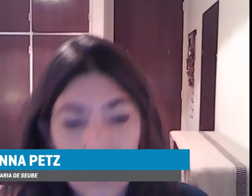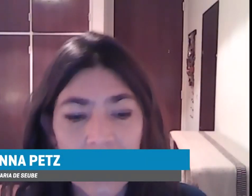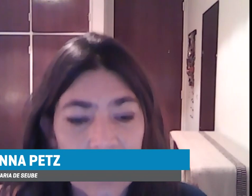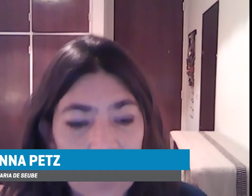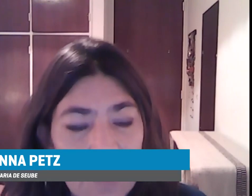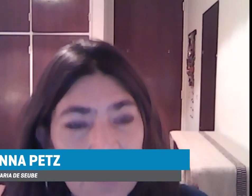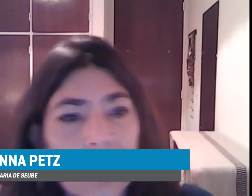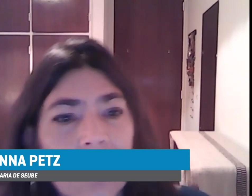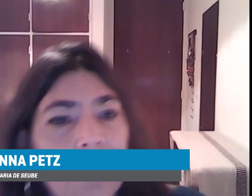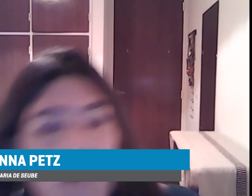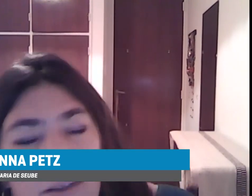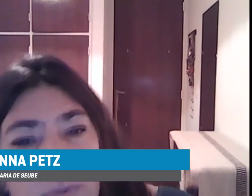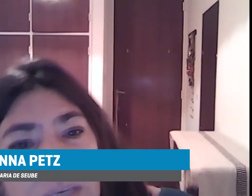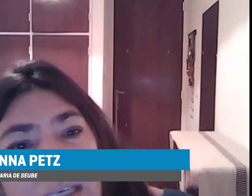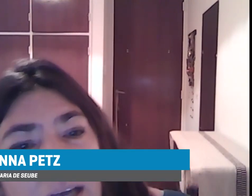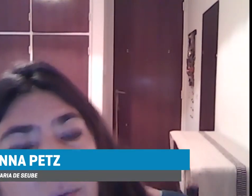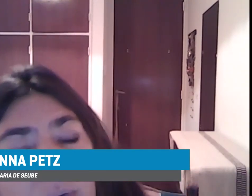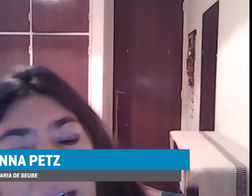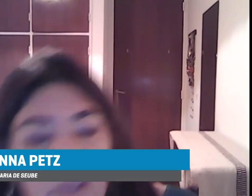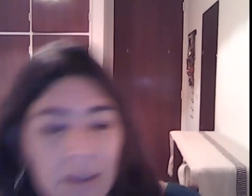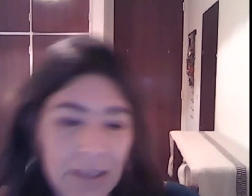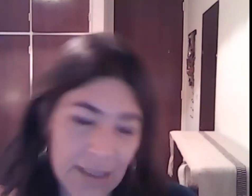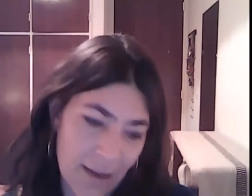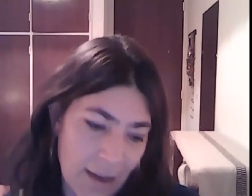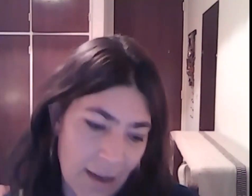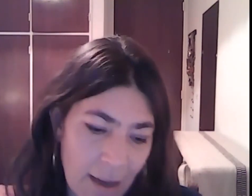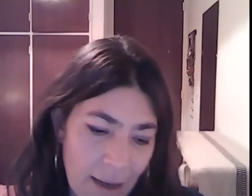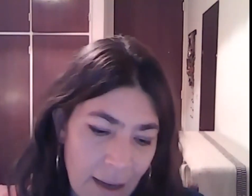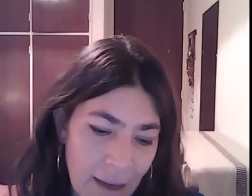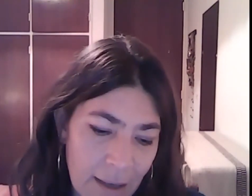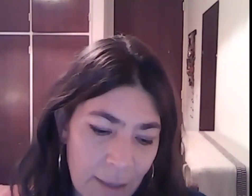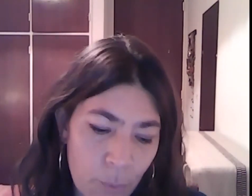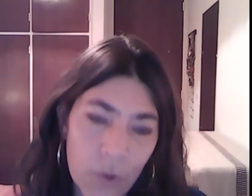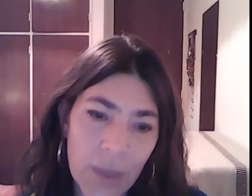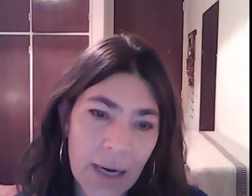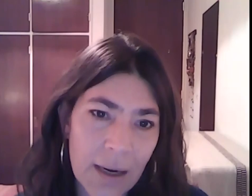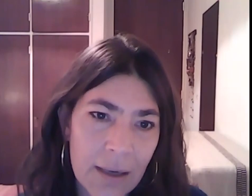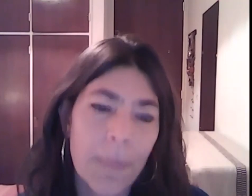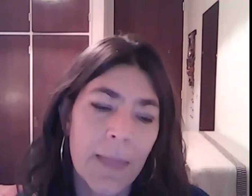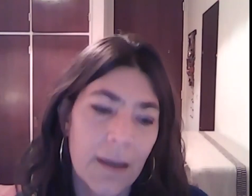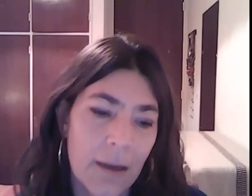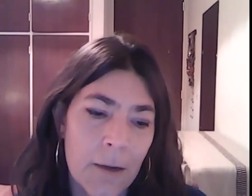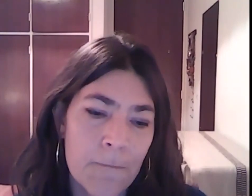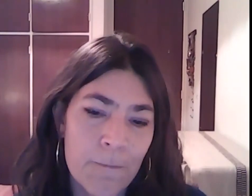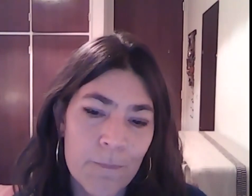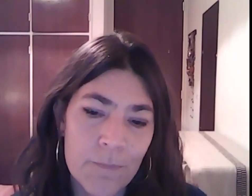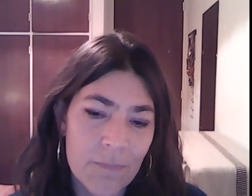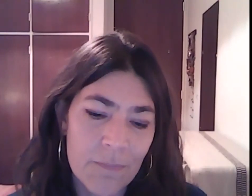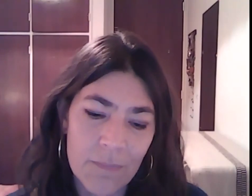Subsecretaría de Publicaciones, que pudo dar, digamos,